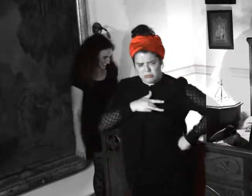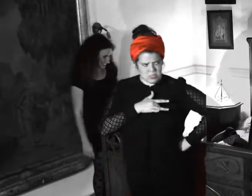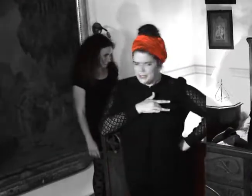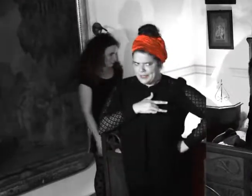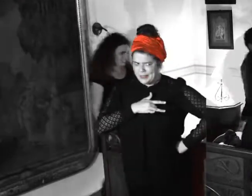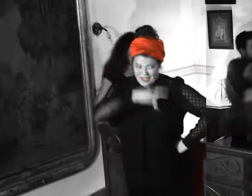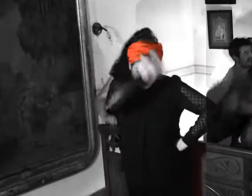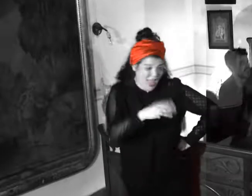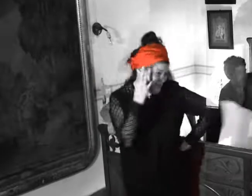Carpintera